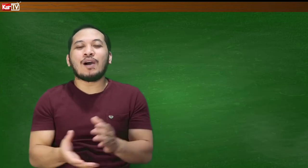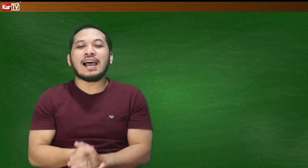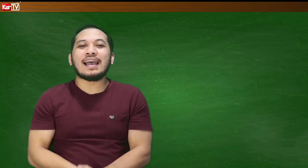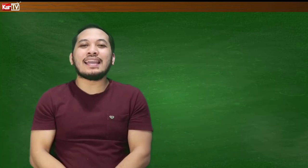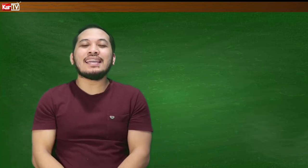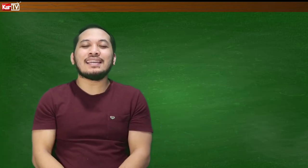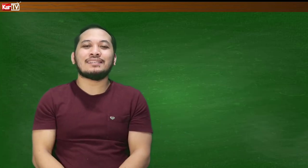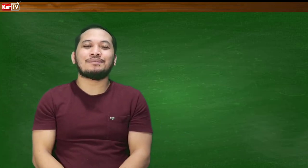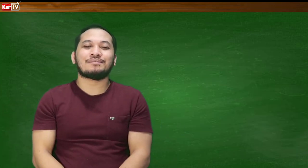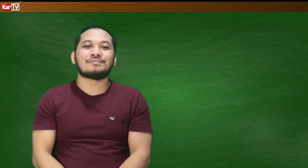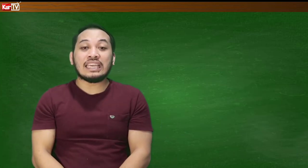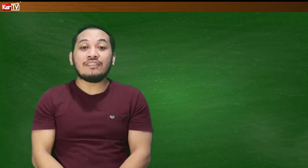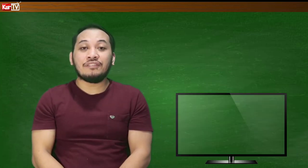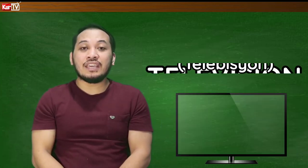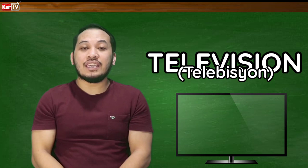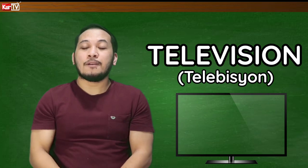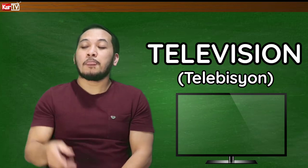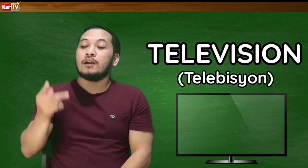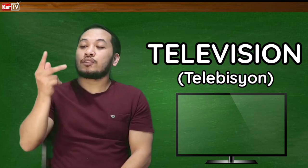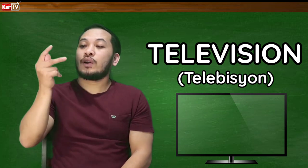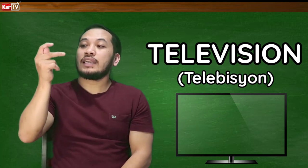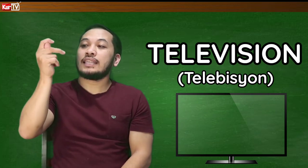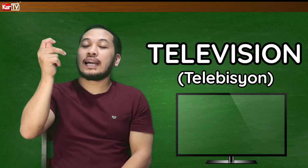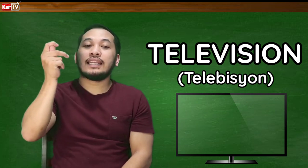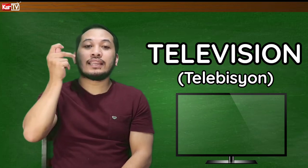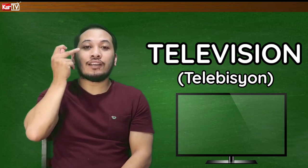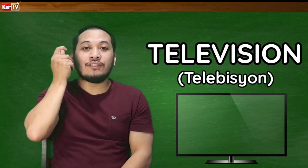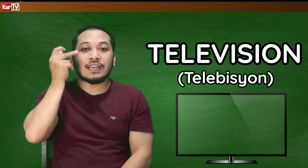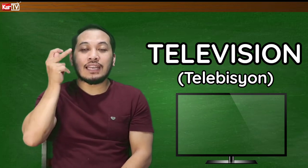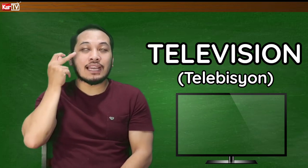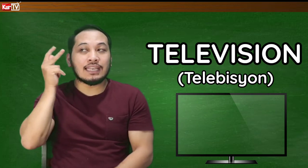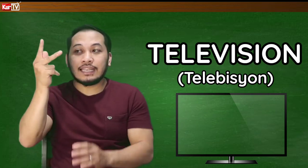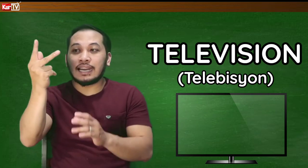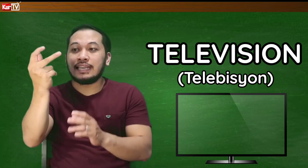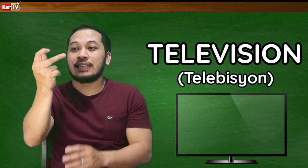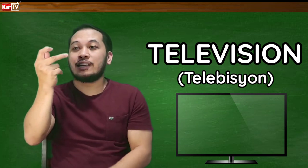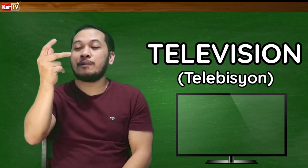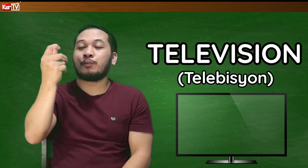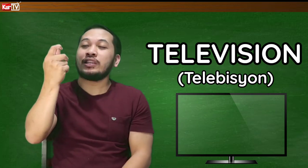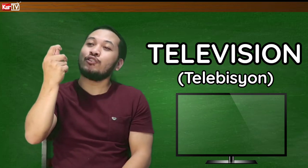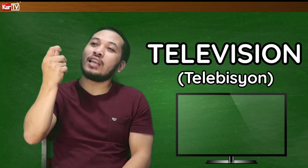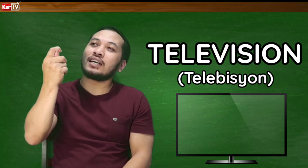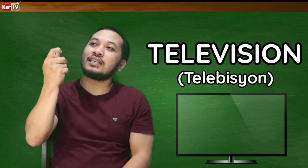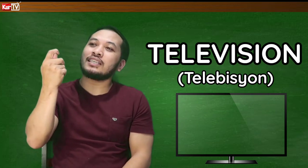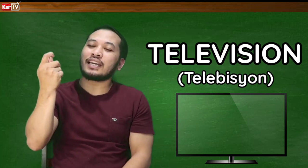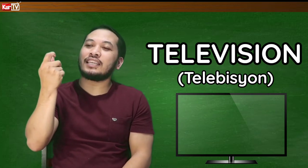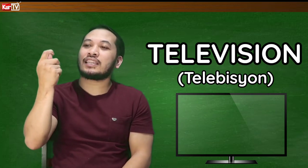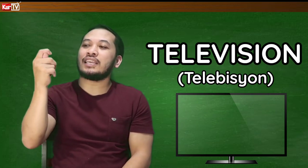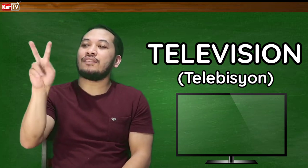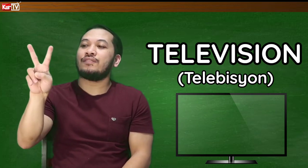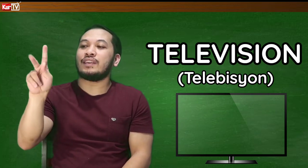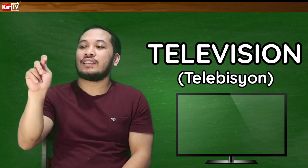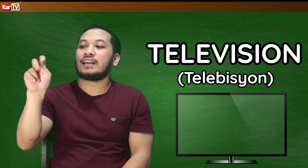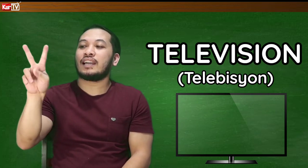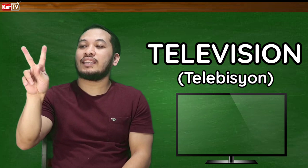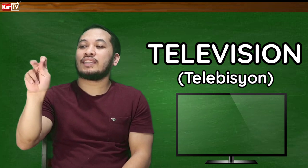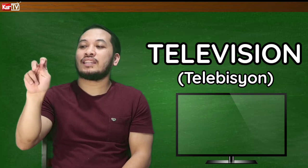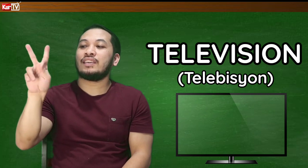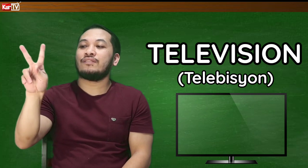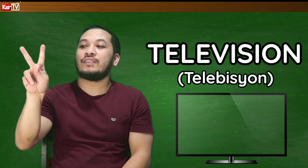ay TV. So, ayan. Naka letter V ka lang. Naka letter V. Pwede nyo lang isign na TV. Naka ganyan. TV.